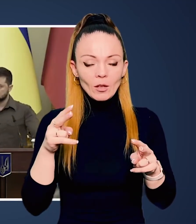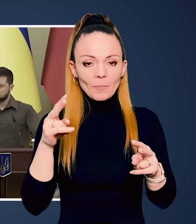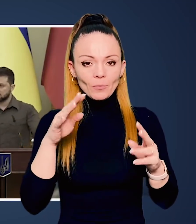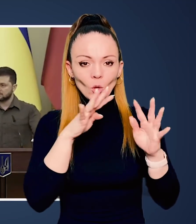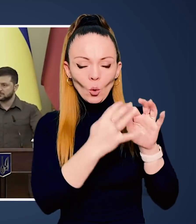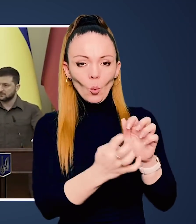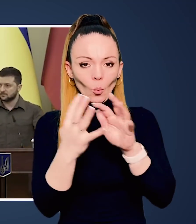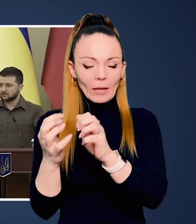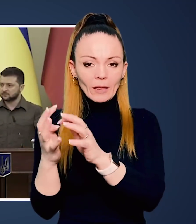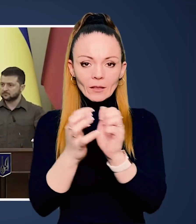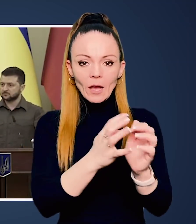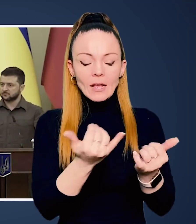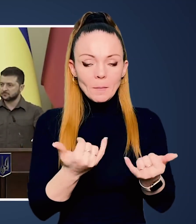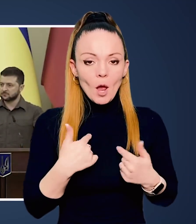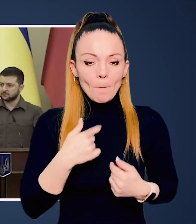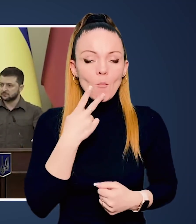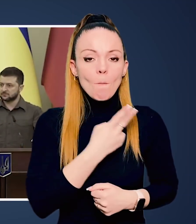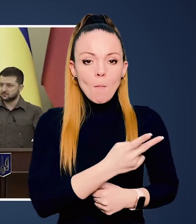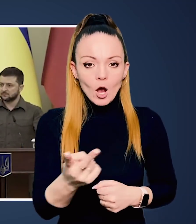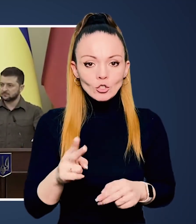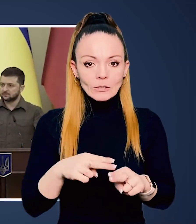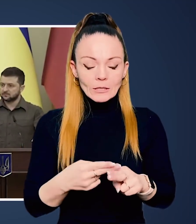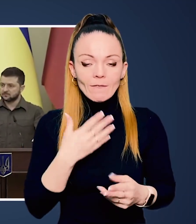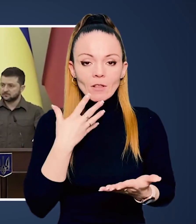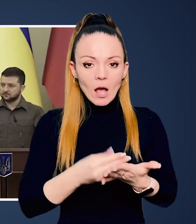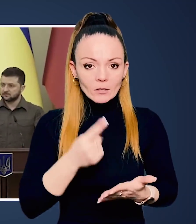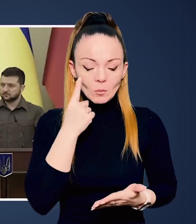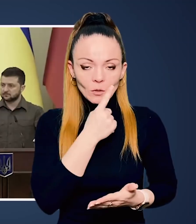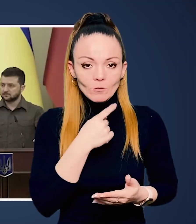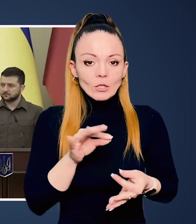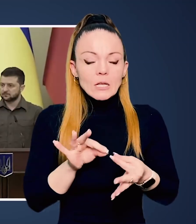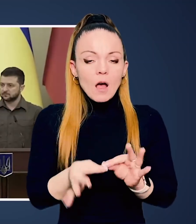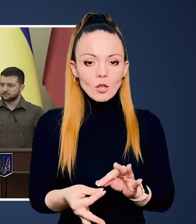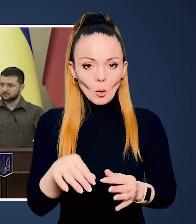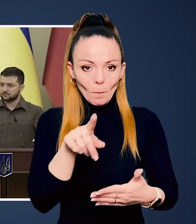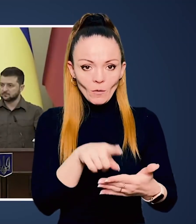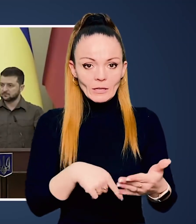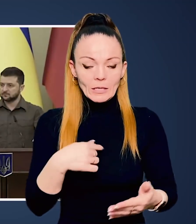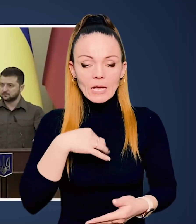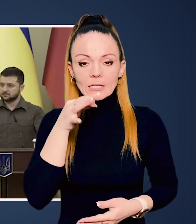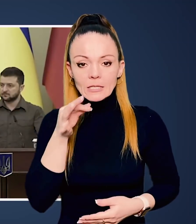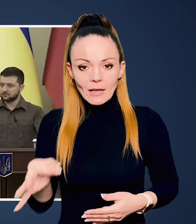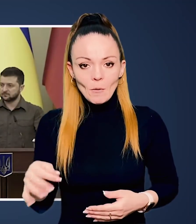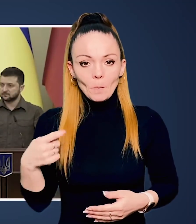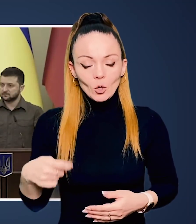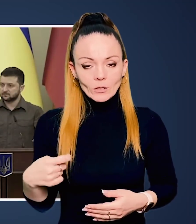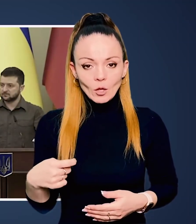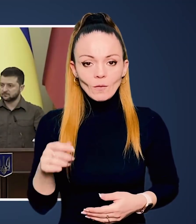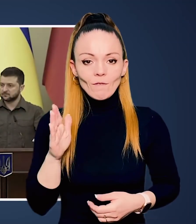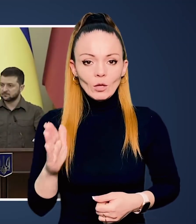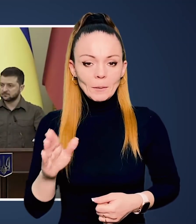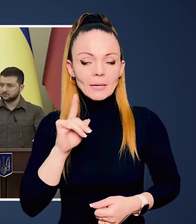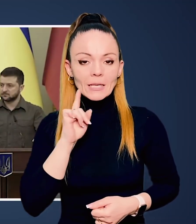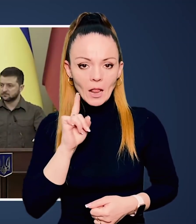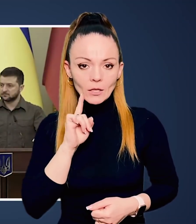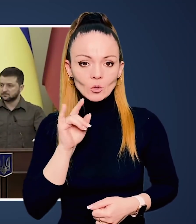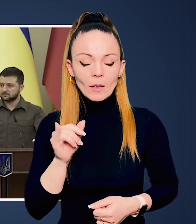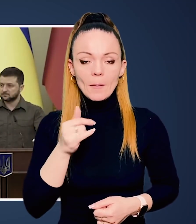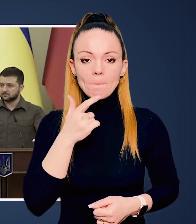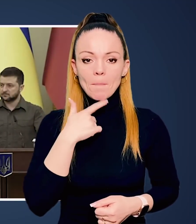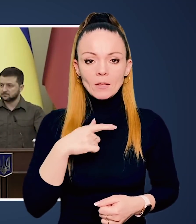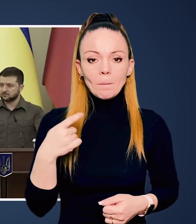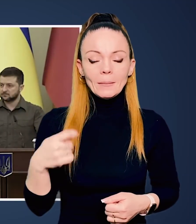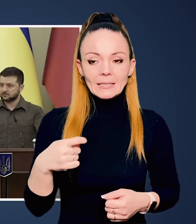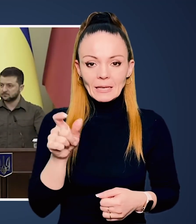ці руїни, а тепер я побачив це власними очима. Складно в це повірити. Я сказав президенту Володимиру